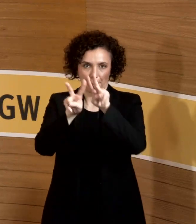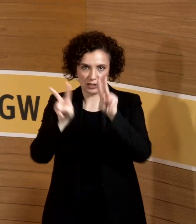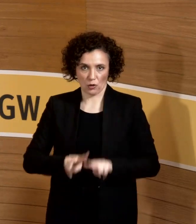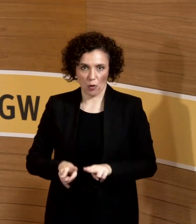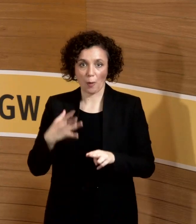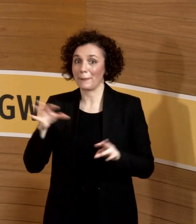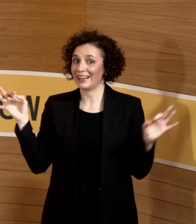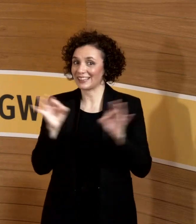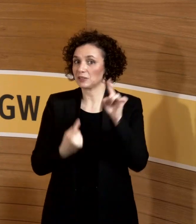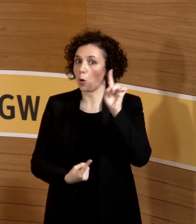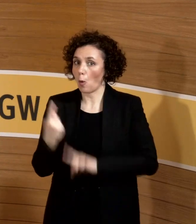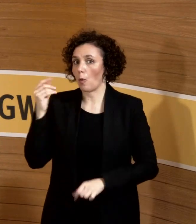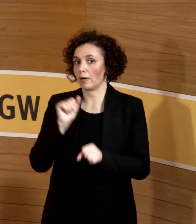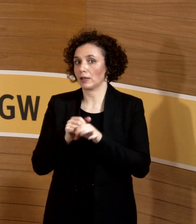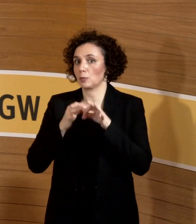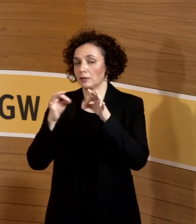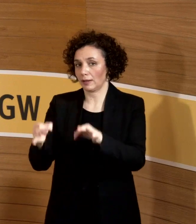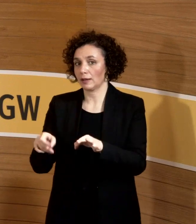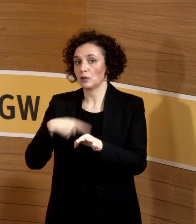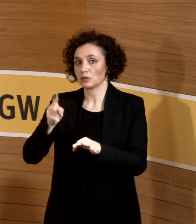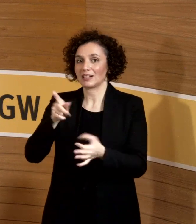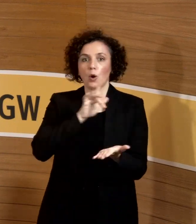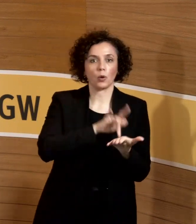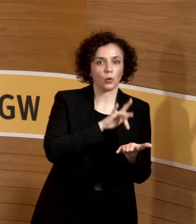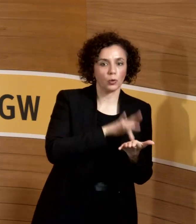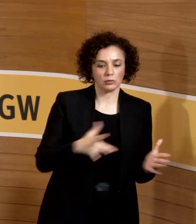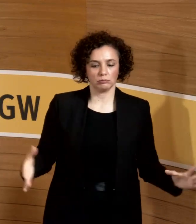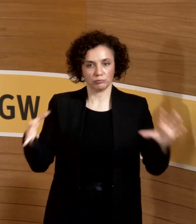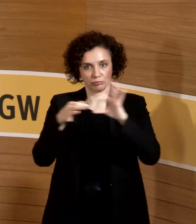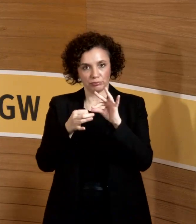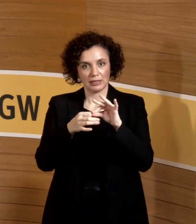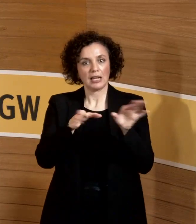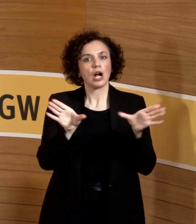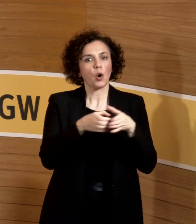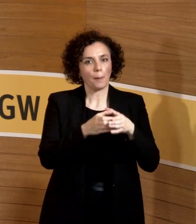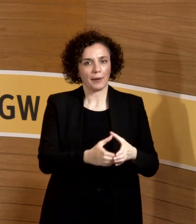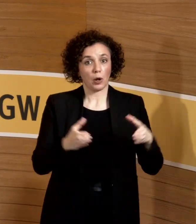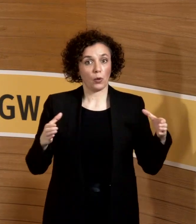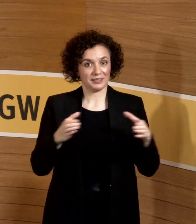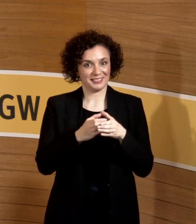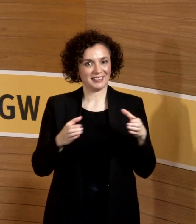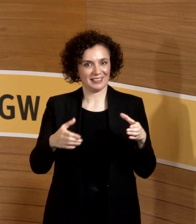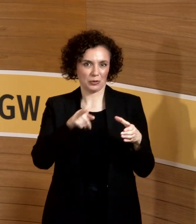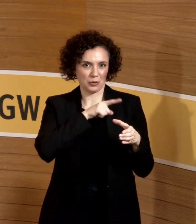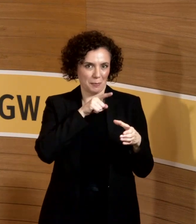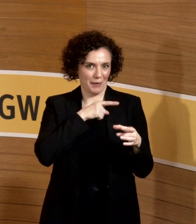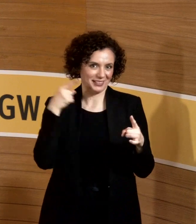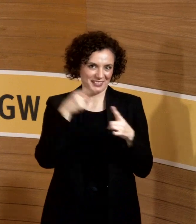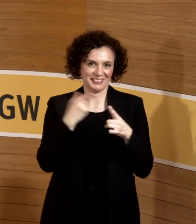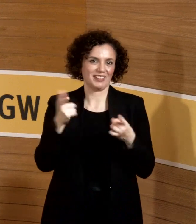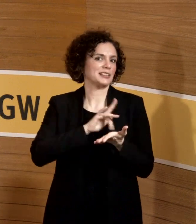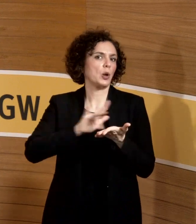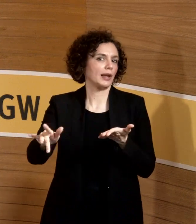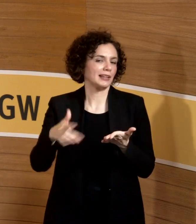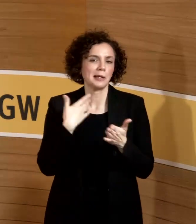Da haben wir ganz eindeutig auch die Korrelation zur Gruppengröße, was ich übersetze, mit Hygiene. Wenn eine Erzieherin eine